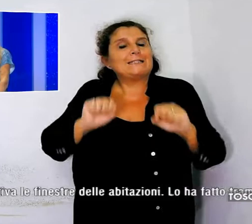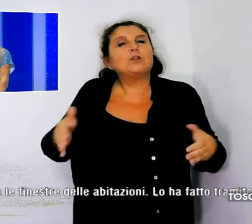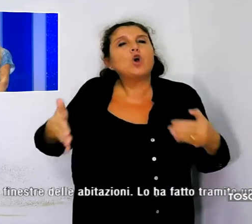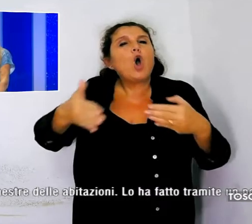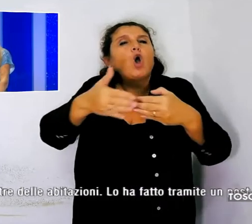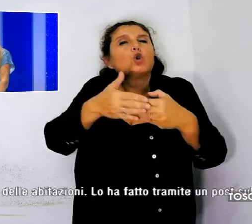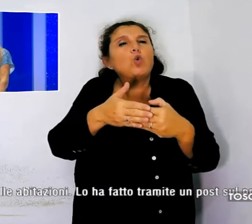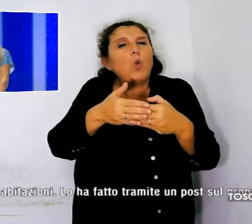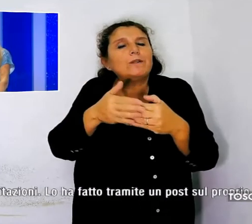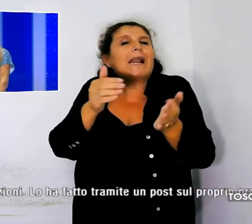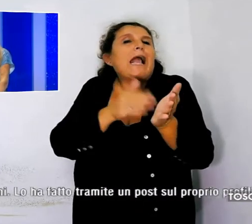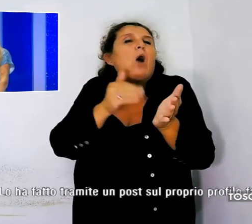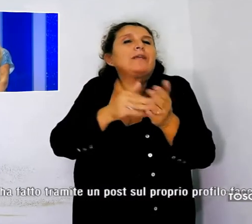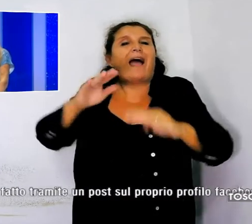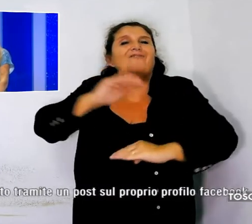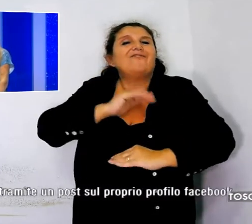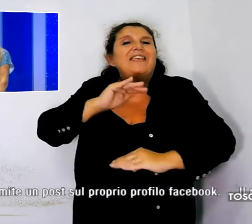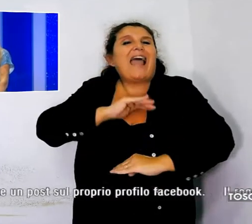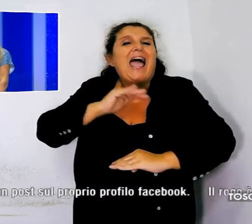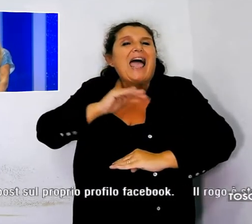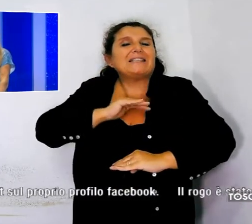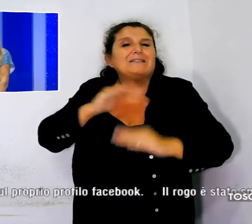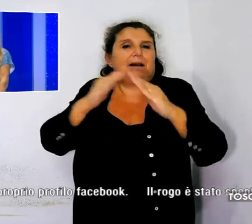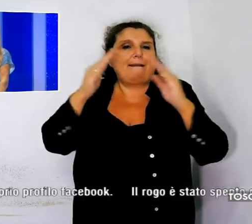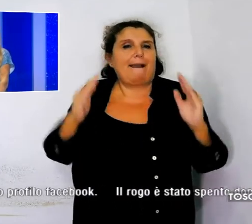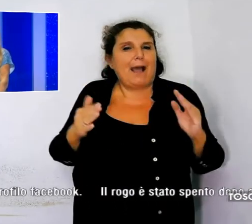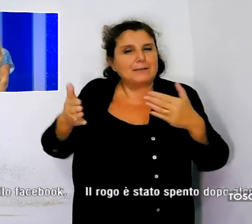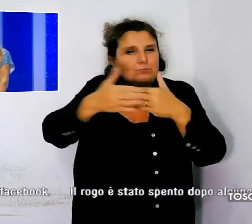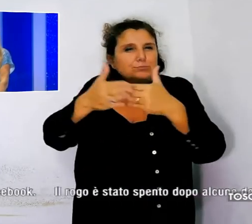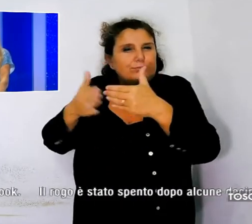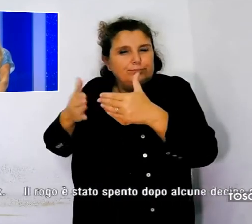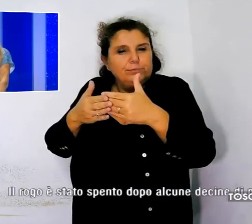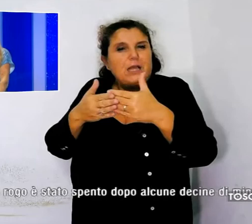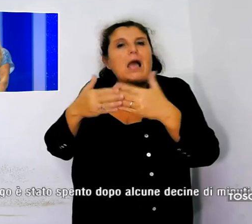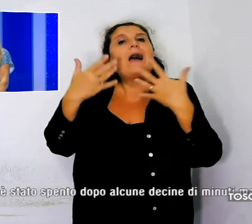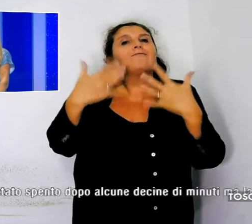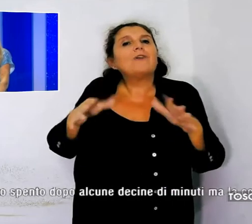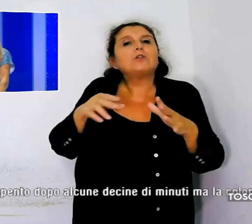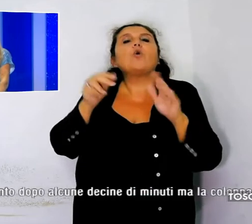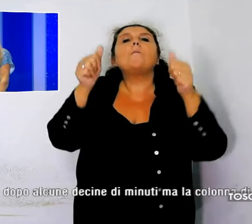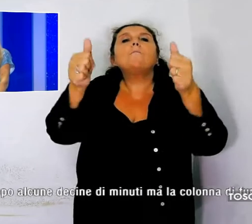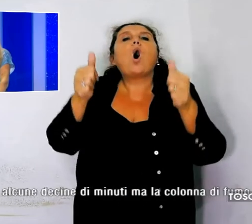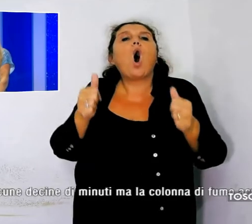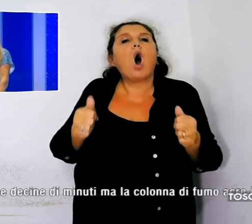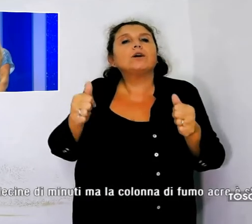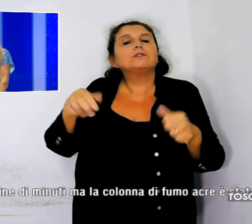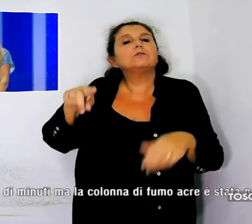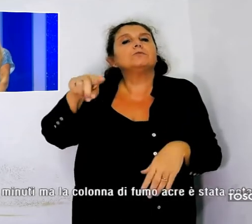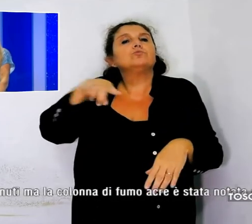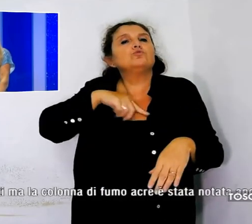cautelativa le finestre delle abitazioni. Lo ha fatto tramite un post sul proprio profilo Facebook.